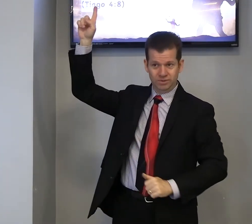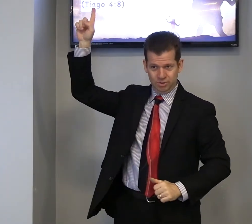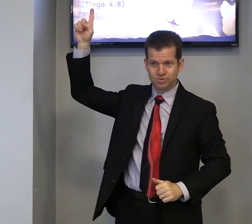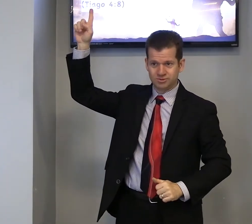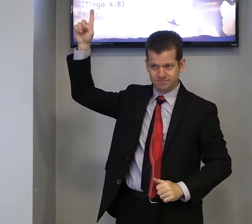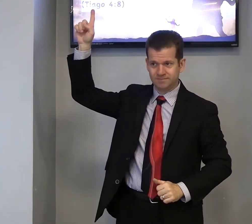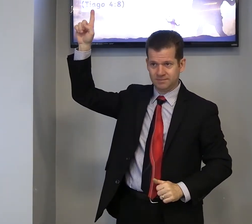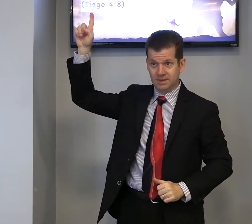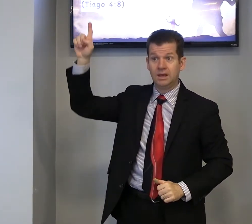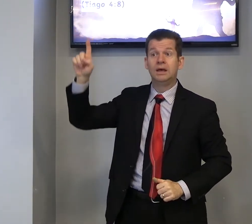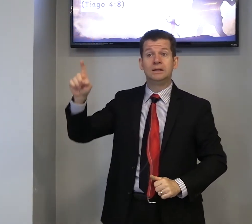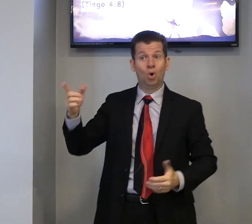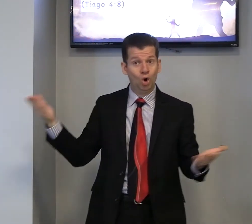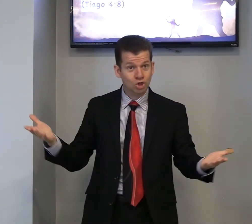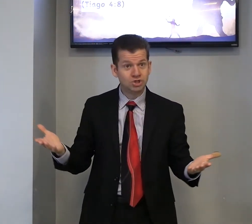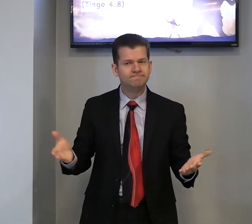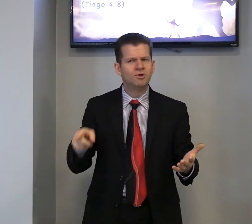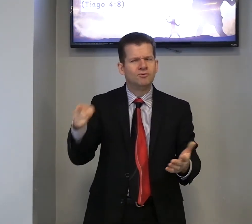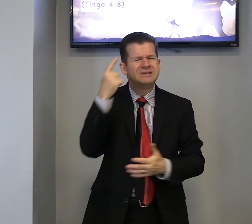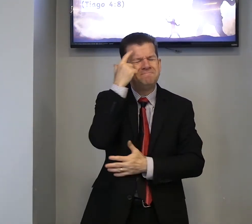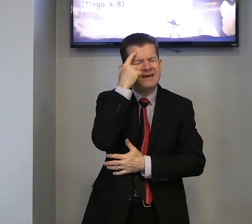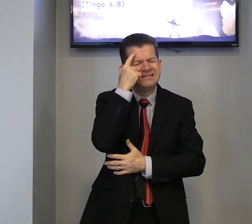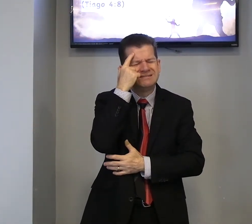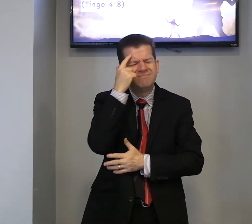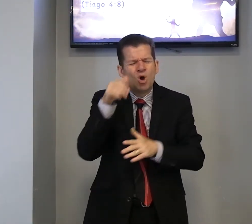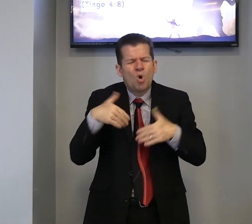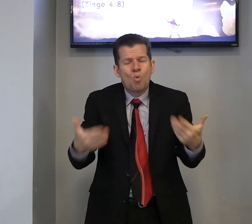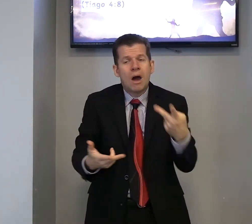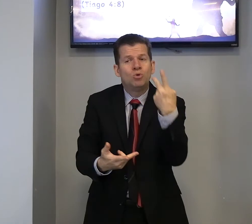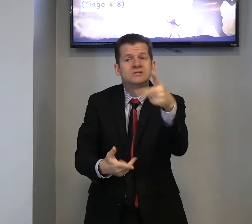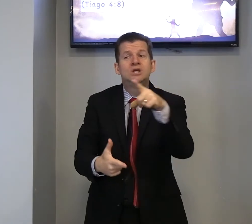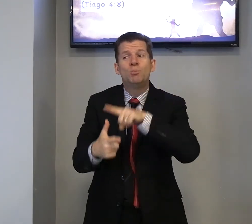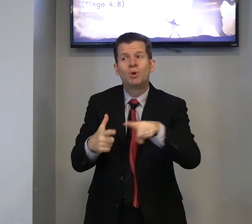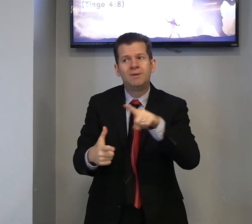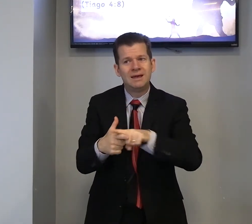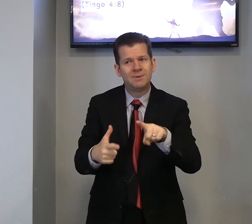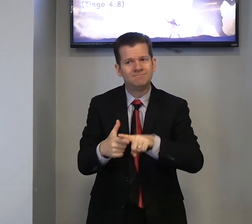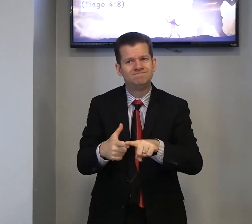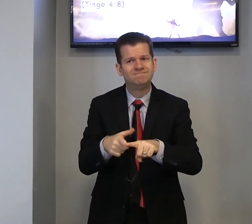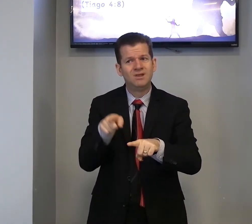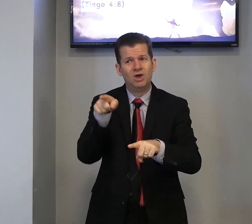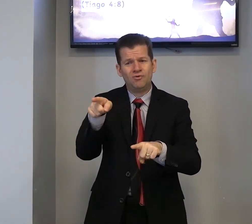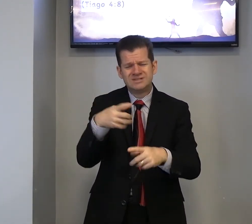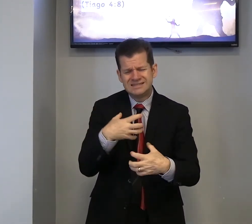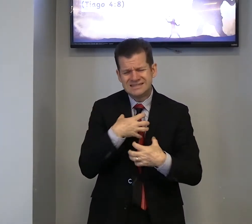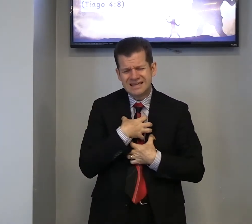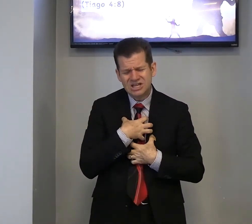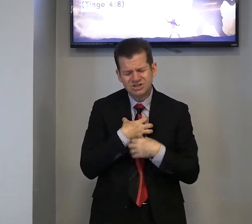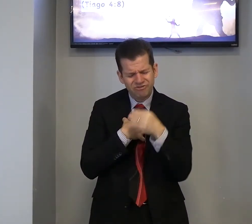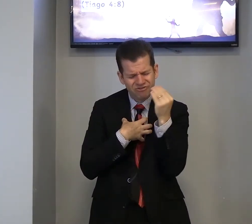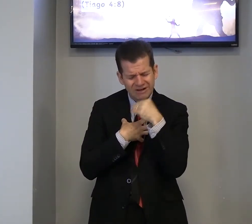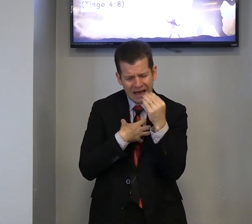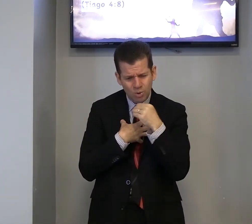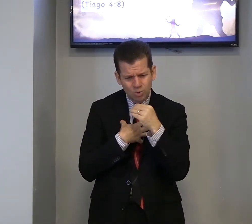Deus, então, hoje, você pensa, qual o seu problema? Você se sente, fraco,